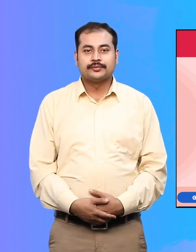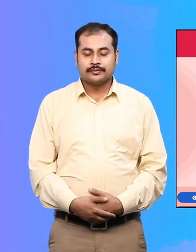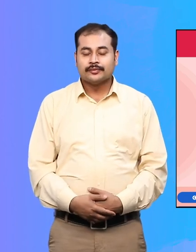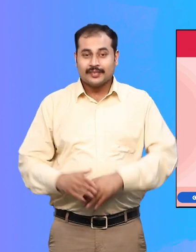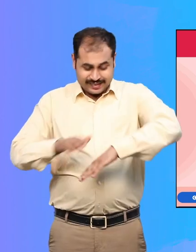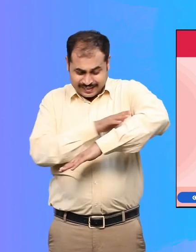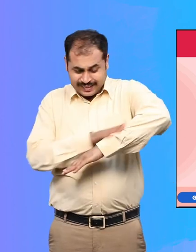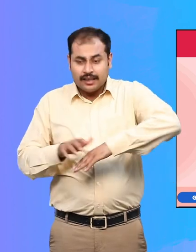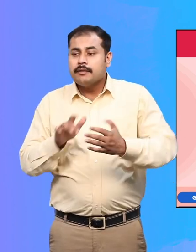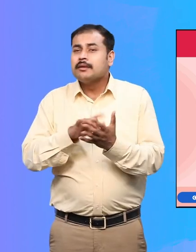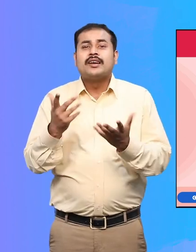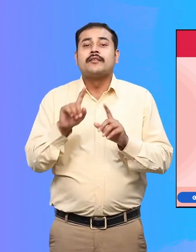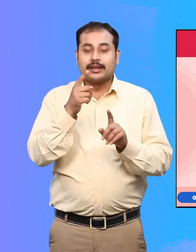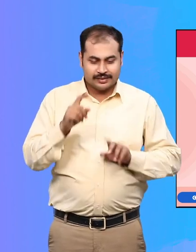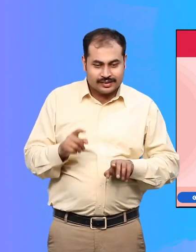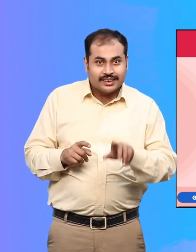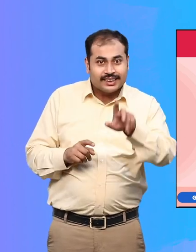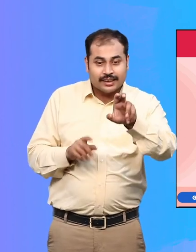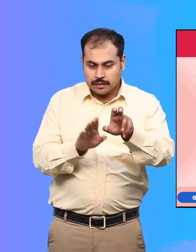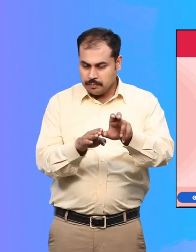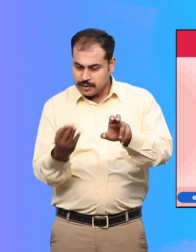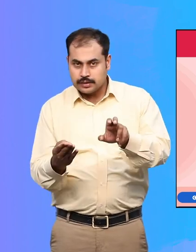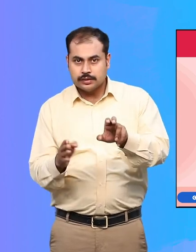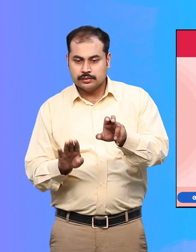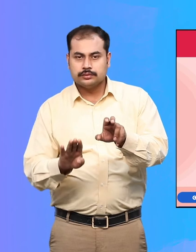जो सीधियों के साथ उपलब्ध कराई जाती है